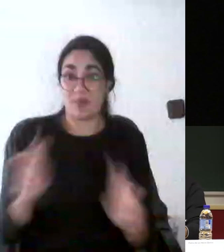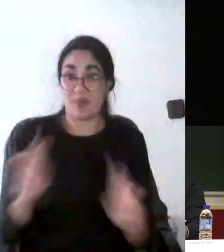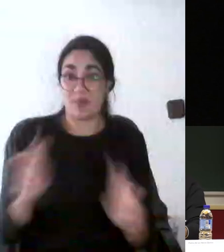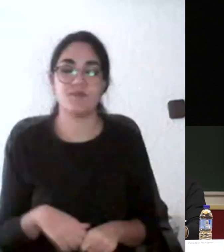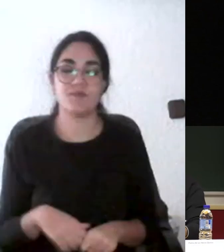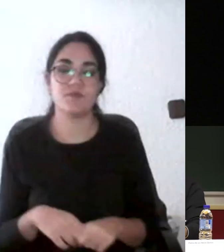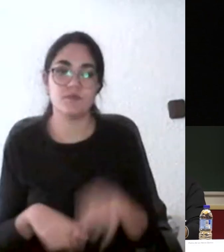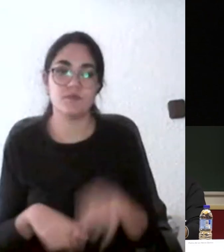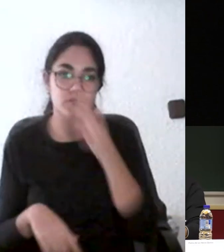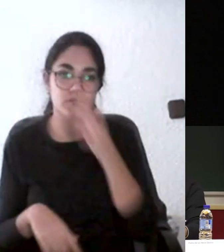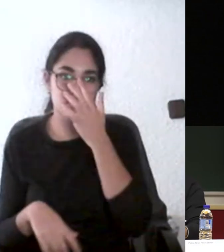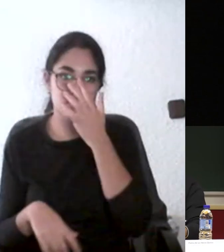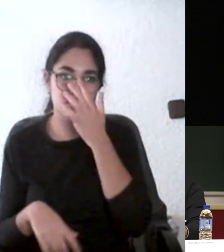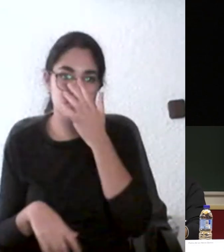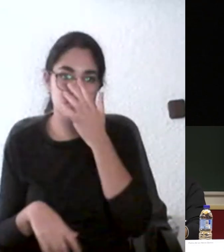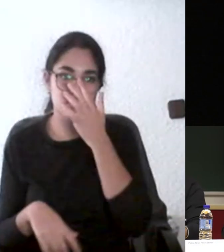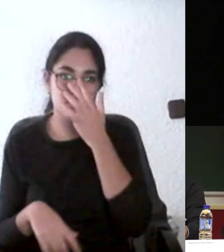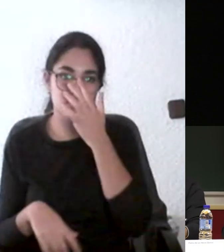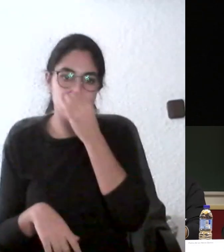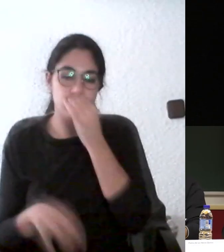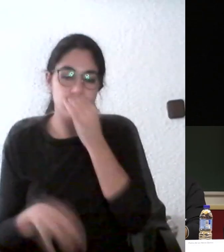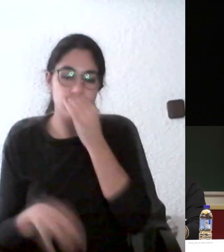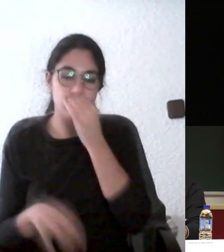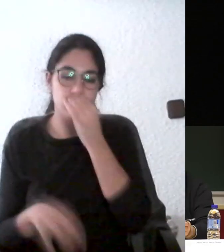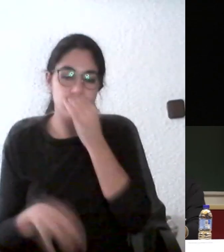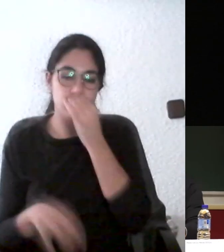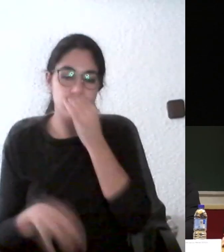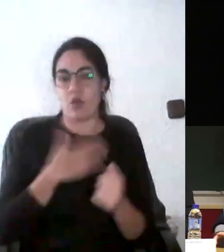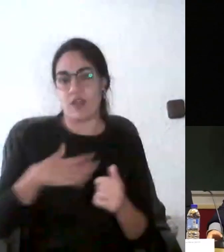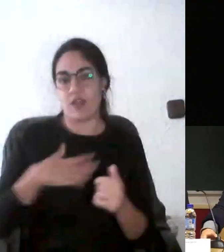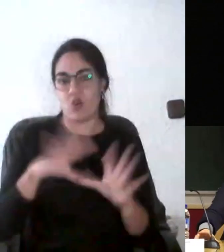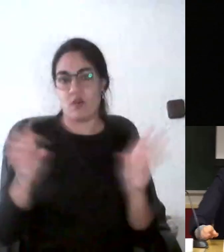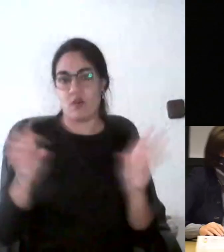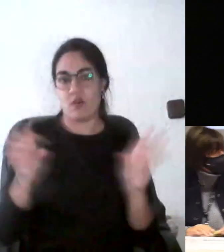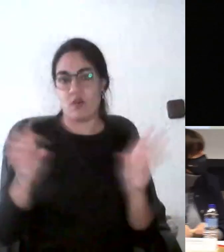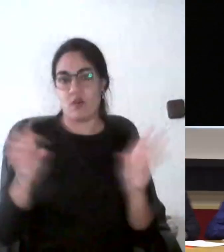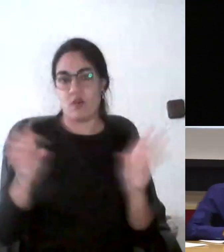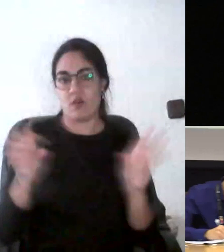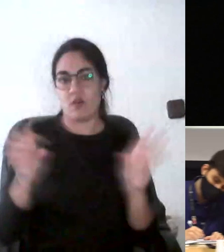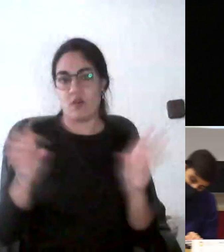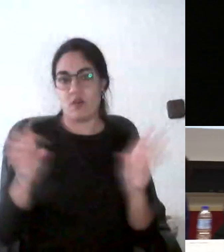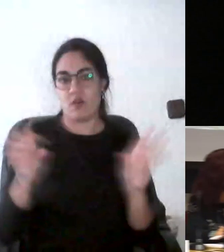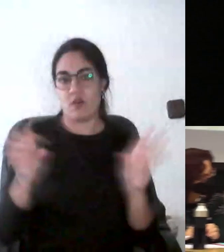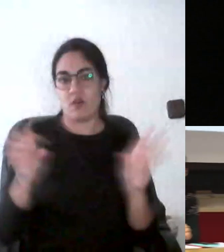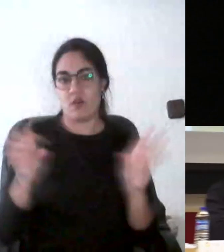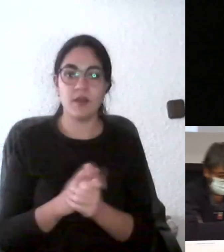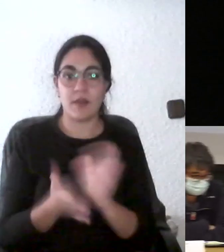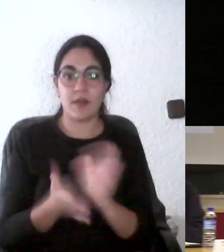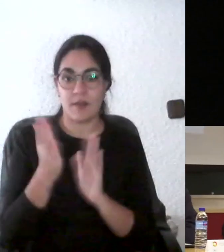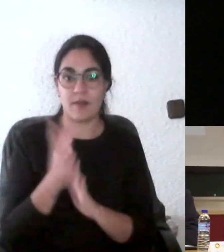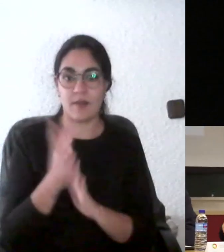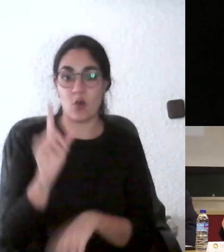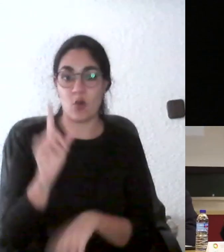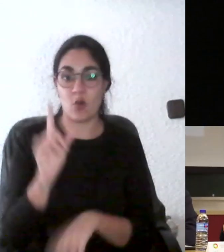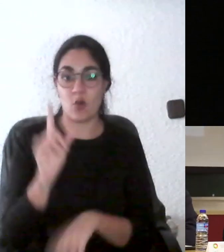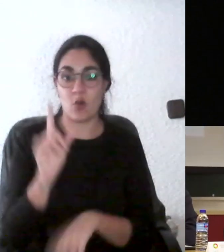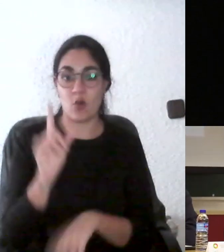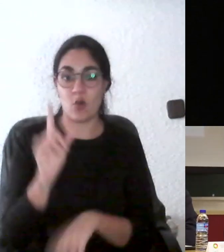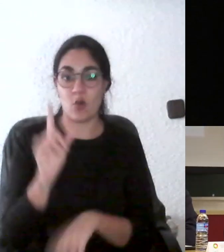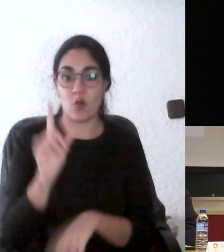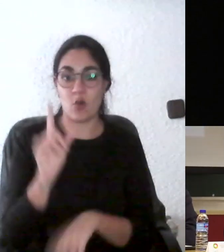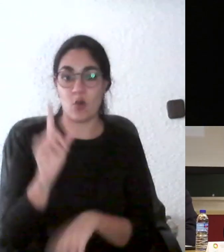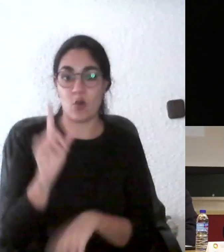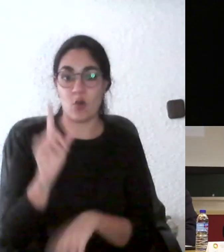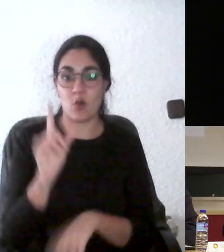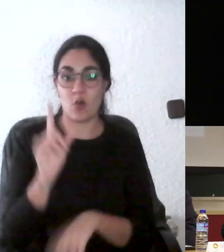una aclaración a esto y ya os voy a dar un minuto a cada uno porque ya nos pasamos de tiempo un minuto a cada uno para cerrar que el que alguien toma